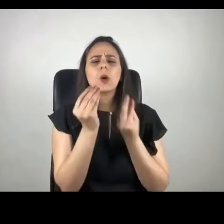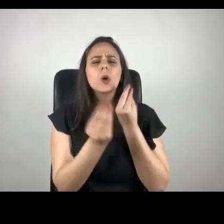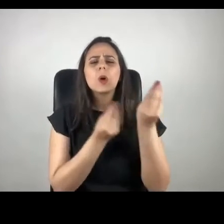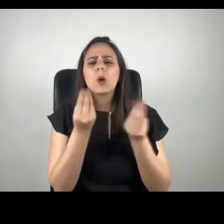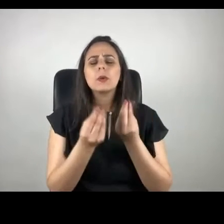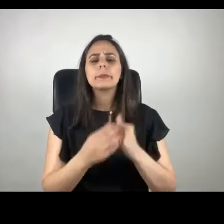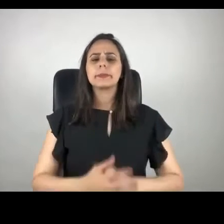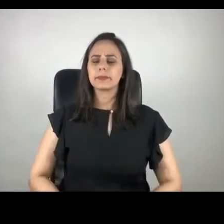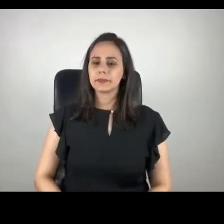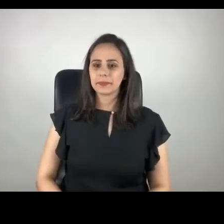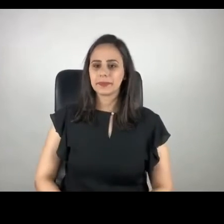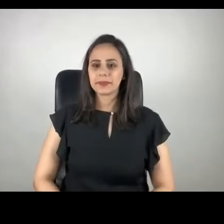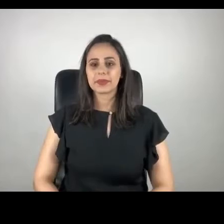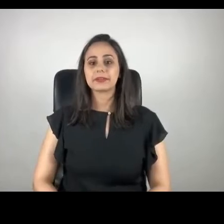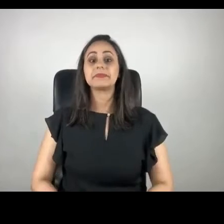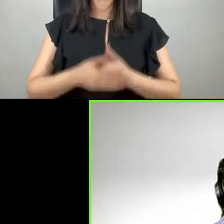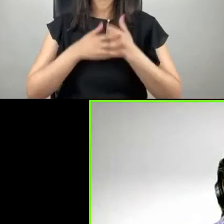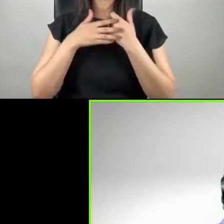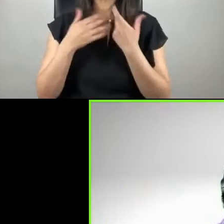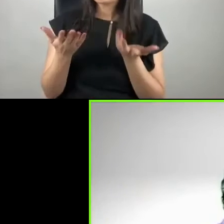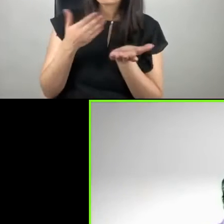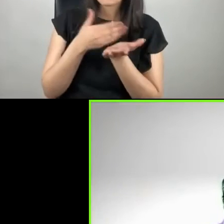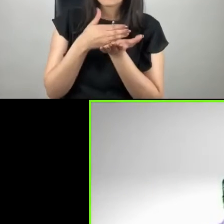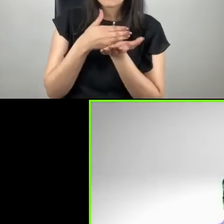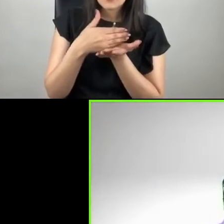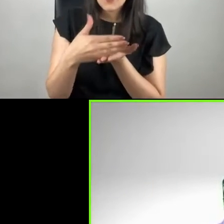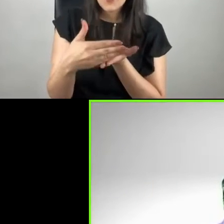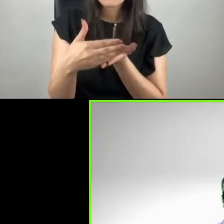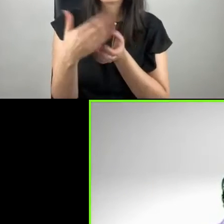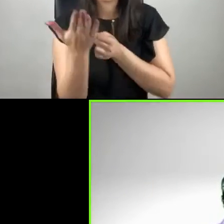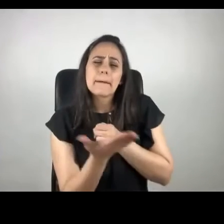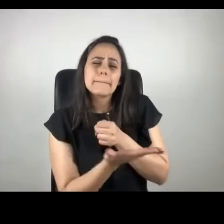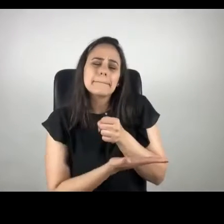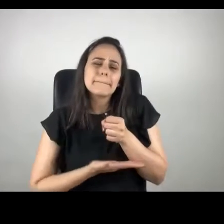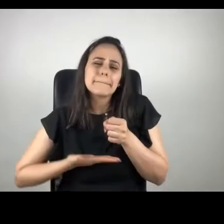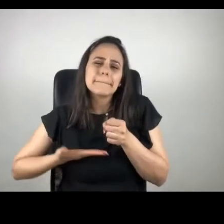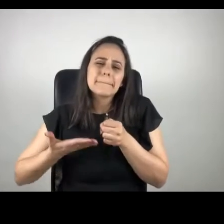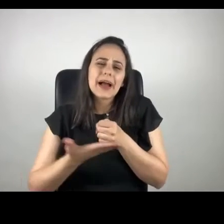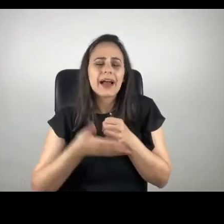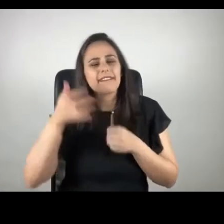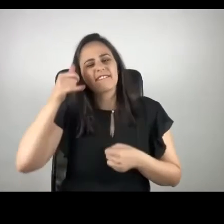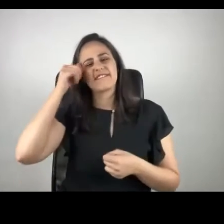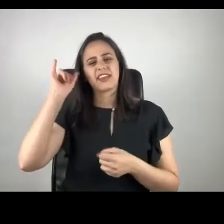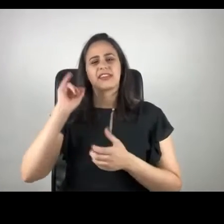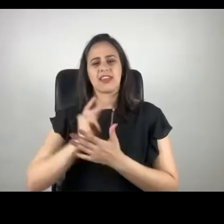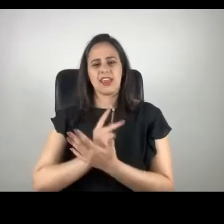Então, vamos começar do básico do básico, pra gente poder não errar.